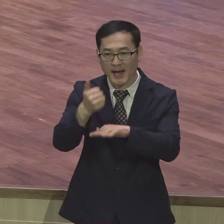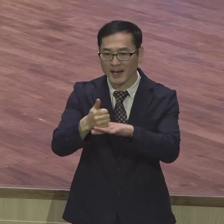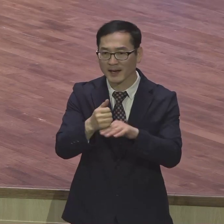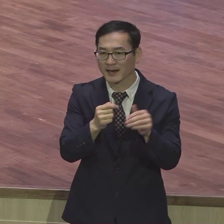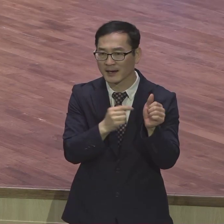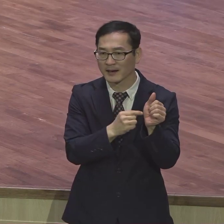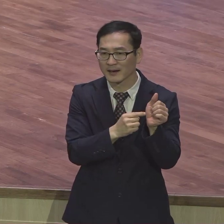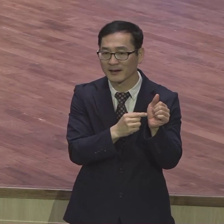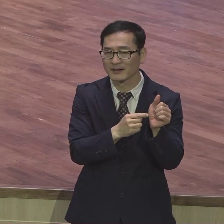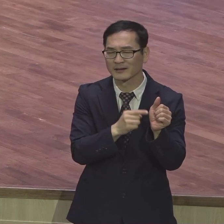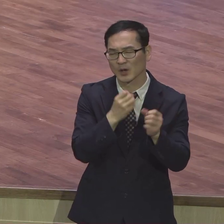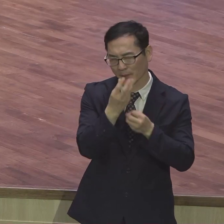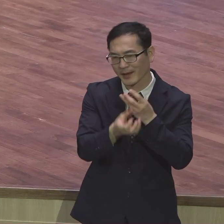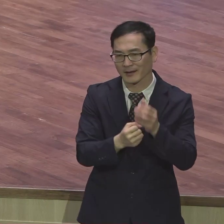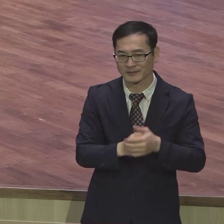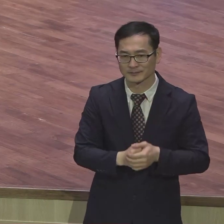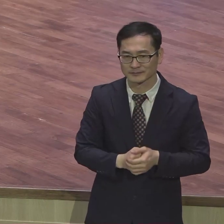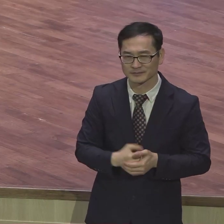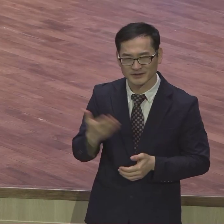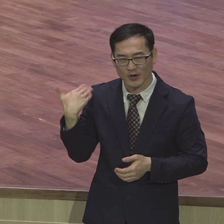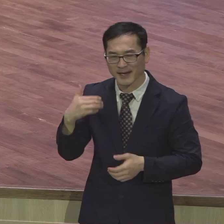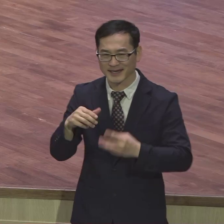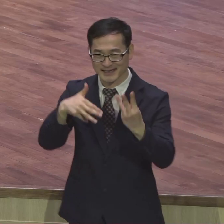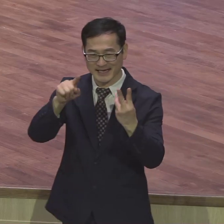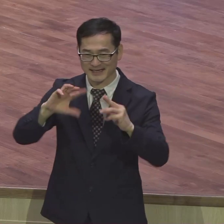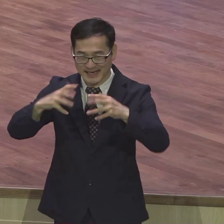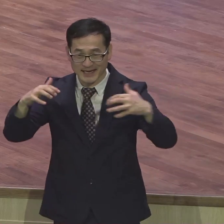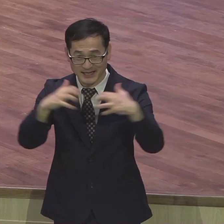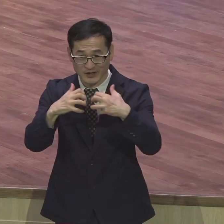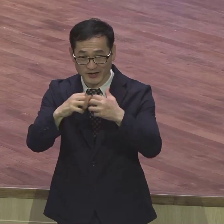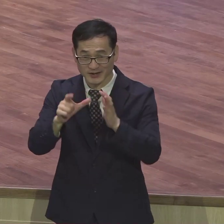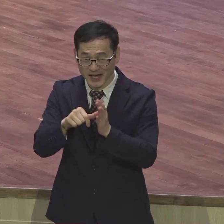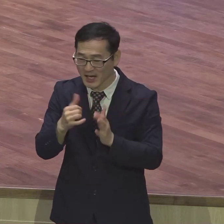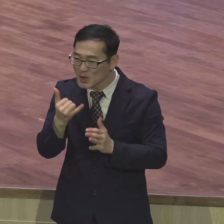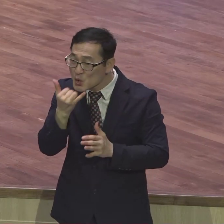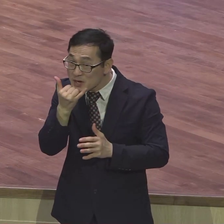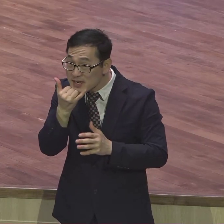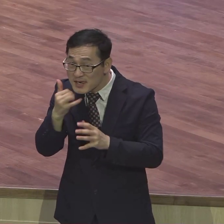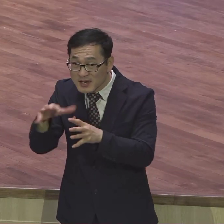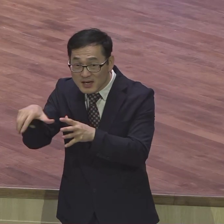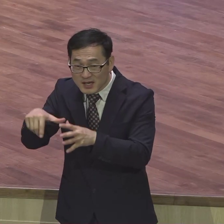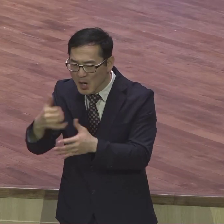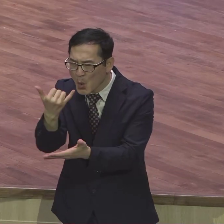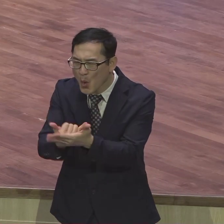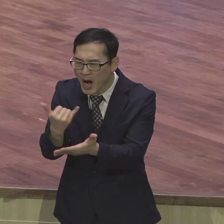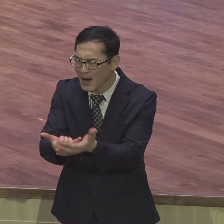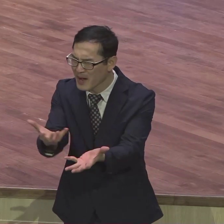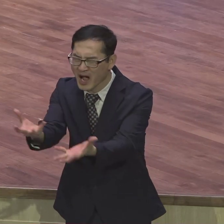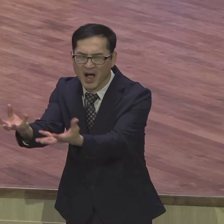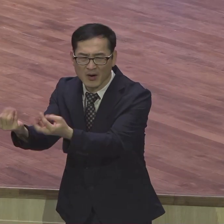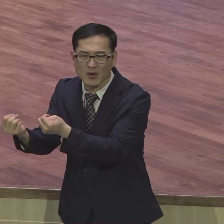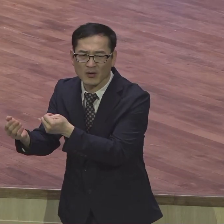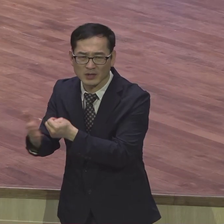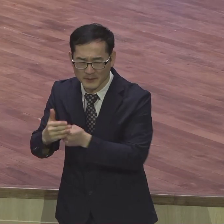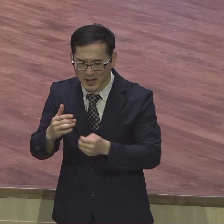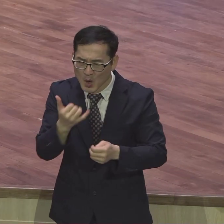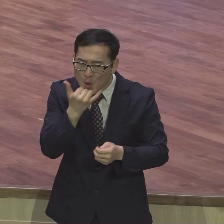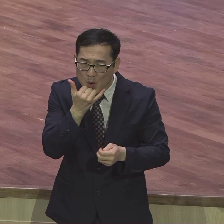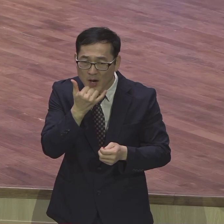2차 대신 때 독일 사람인데 영국 간에 고아들이 너무 많으니까 고아들을 데려다가 구아오른 거예요 조지 물려 목사님